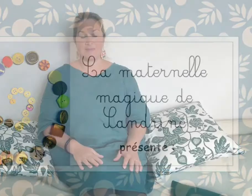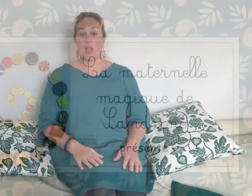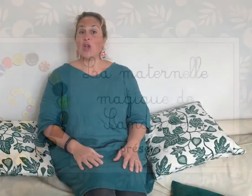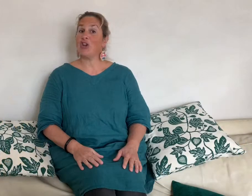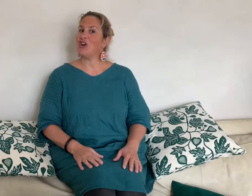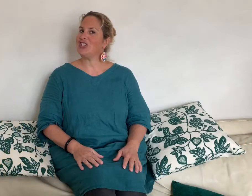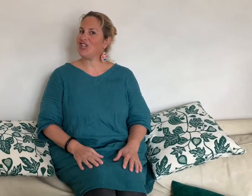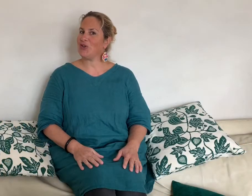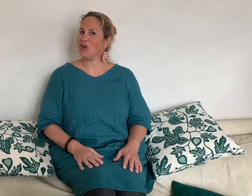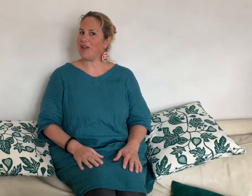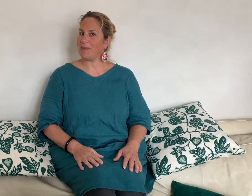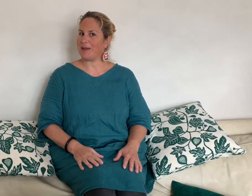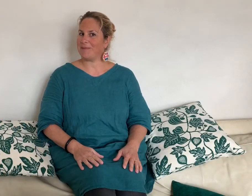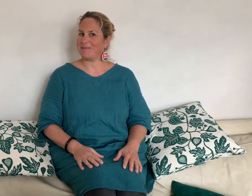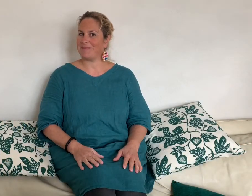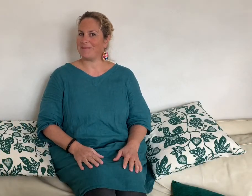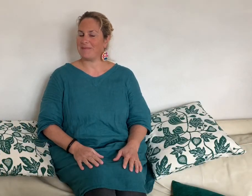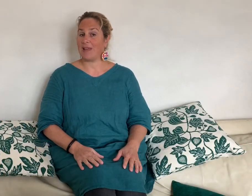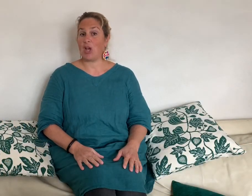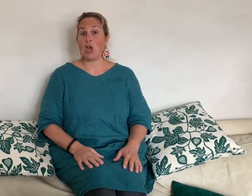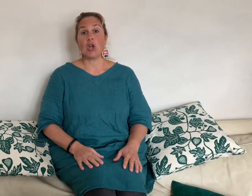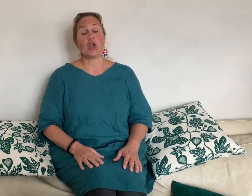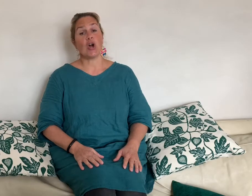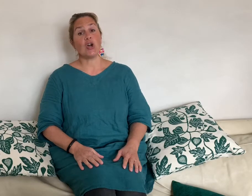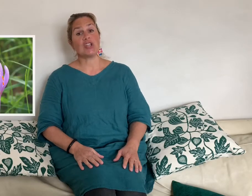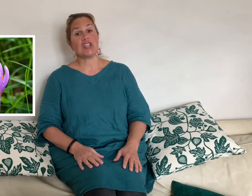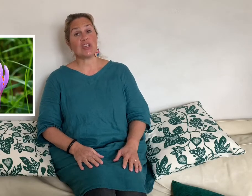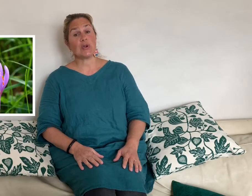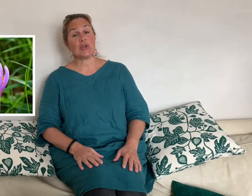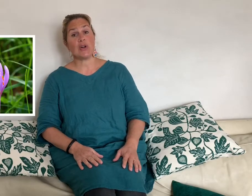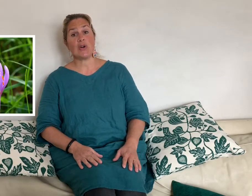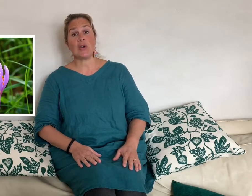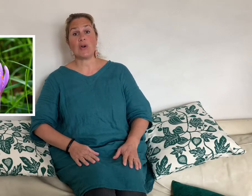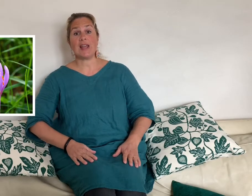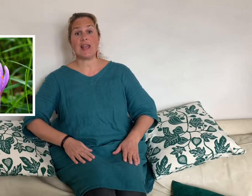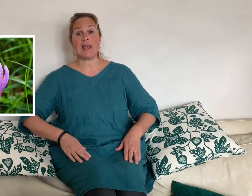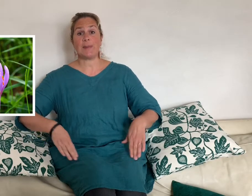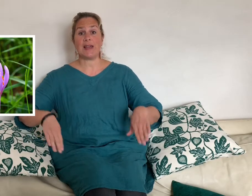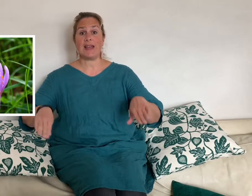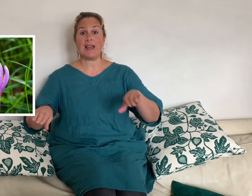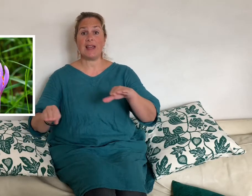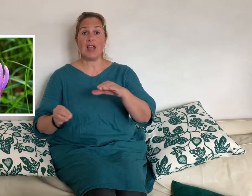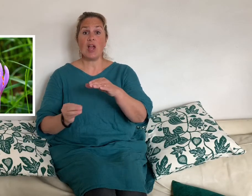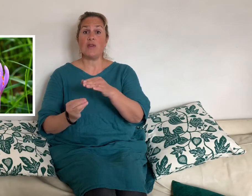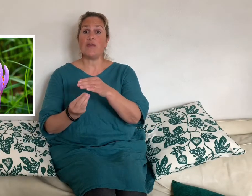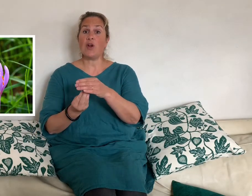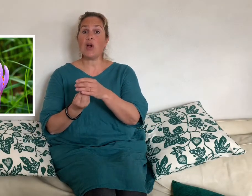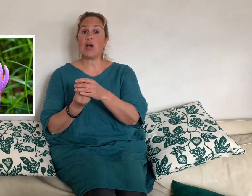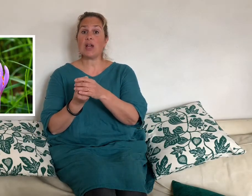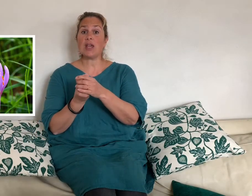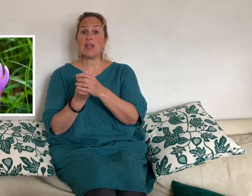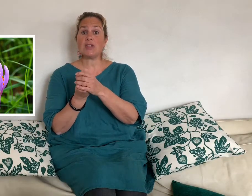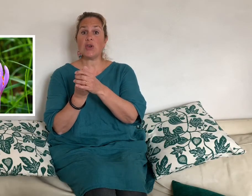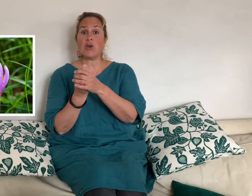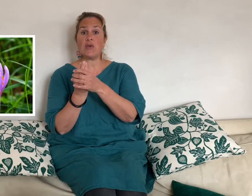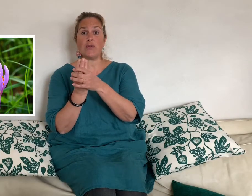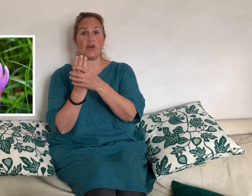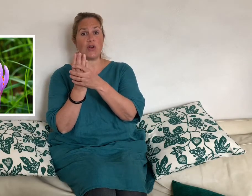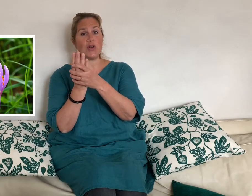Colchique dans les prés Colchique dans les prés Fleurissent, fleurissent